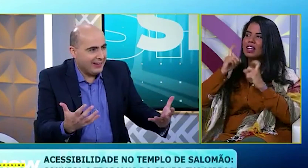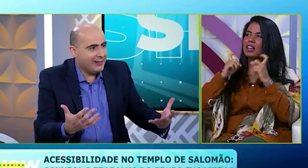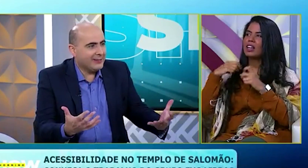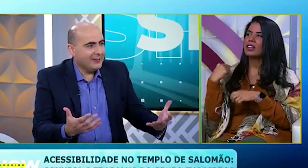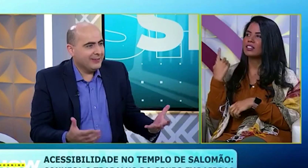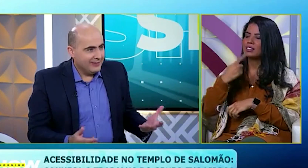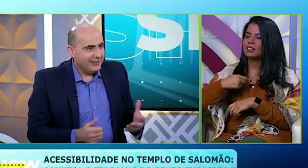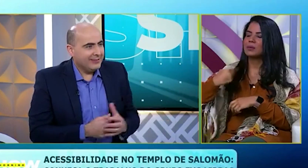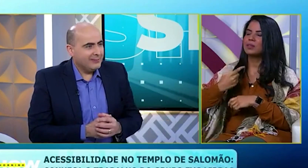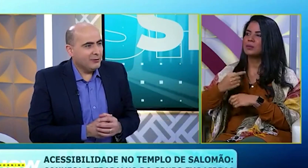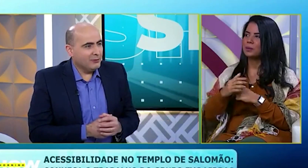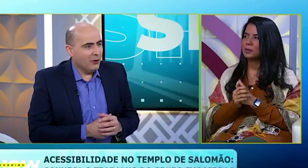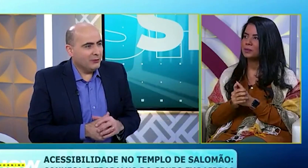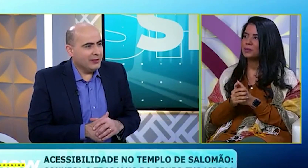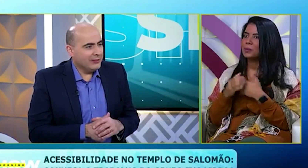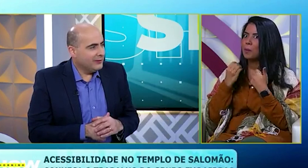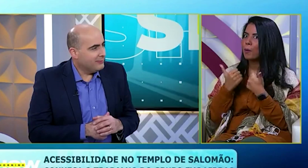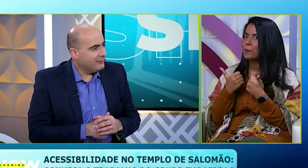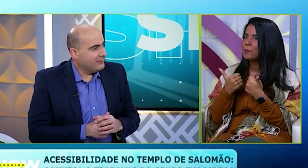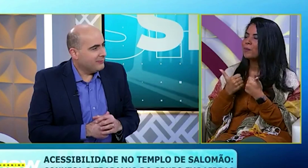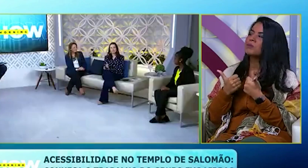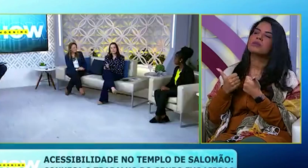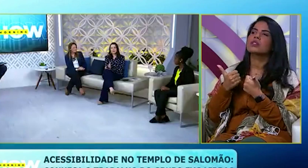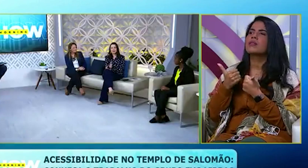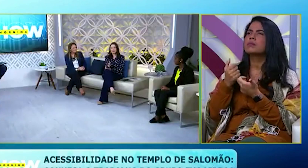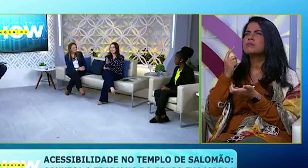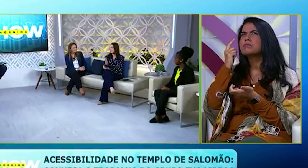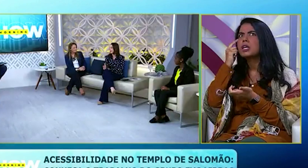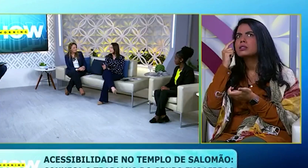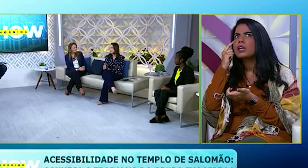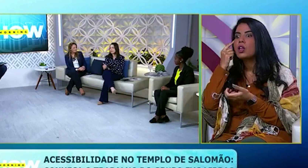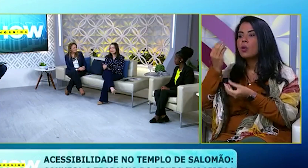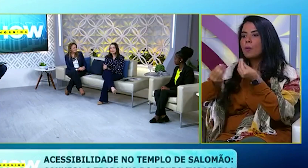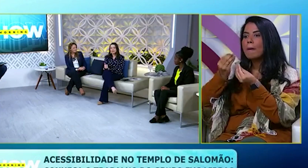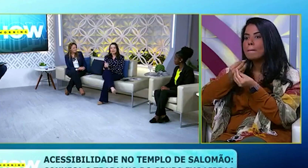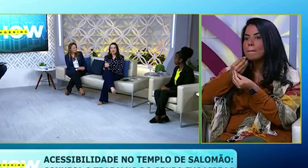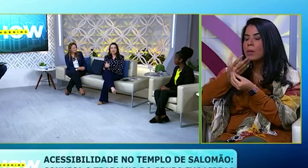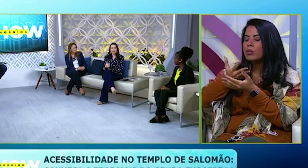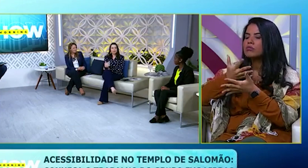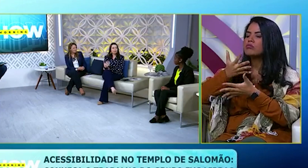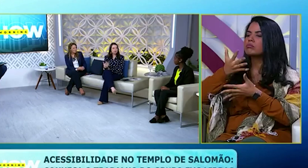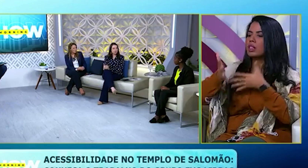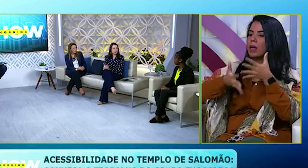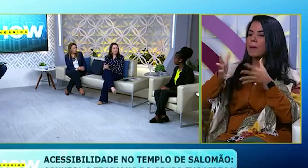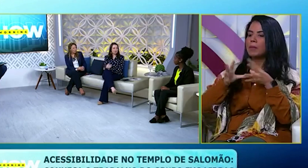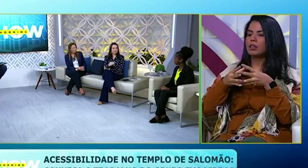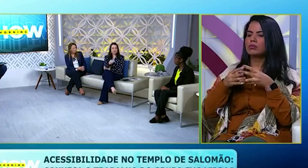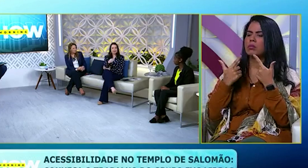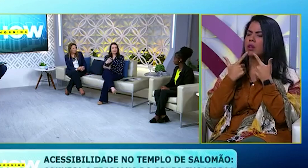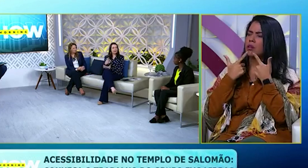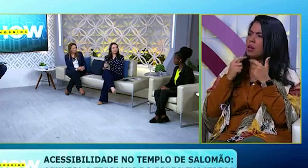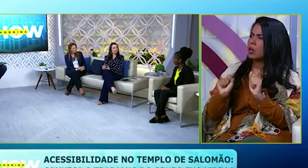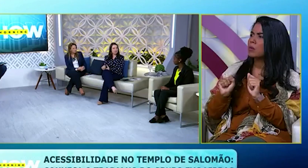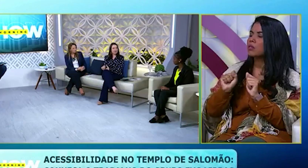entrega, né? Muito bom, E eu estava pensando assim, como é bacana esse trabalho, né? Porque é um outro idioma, é